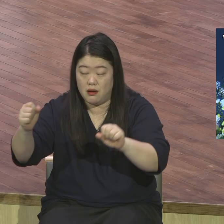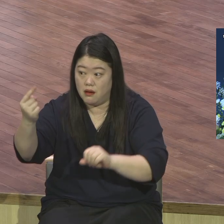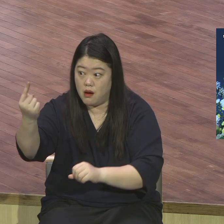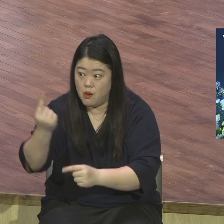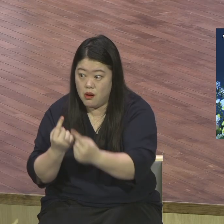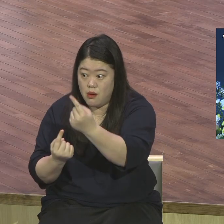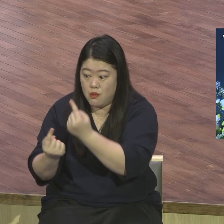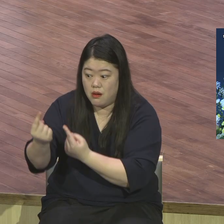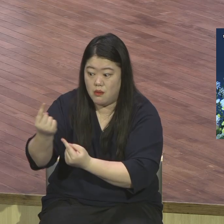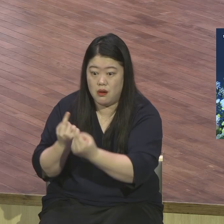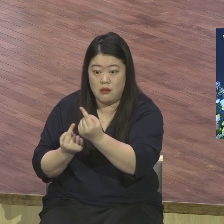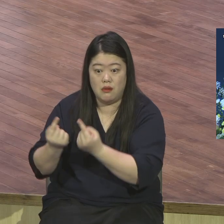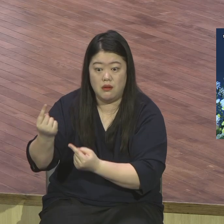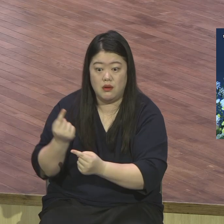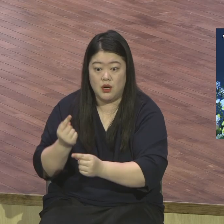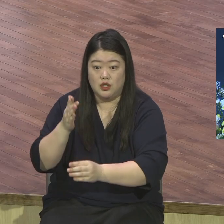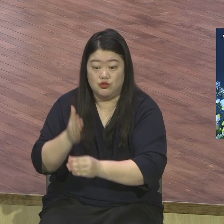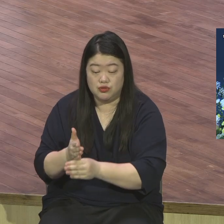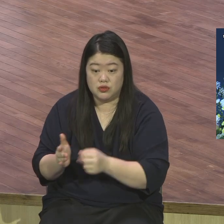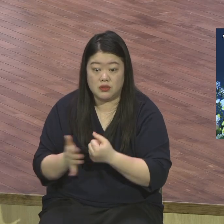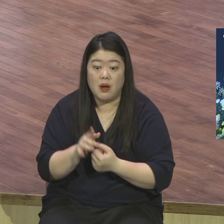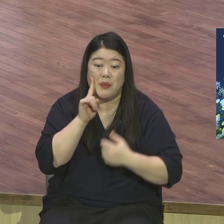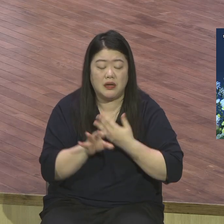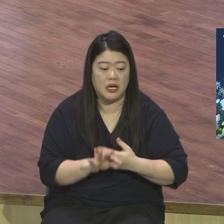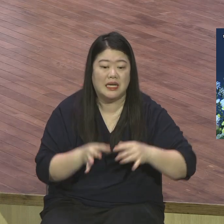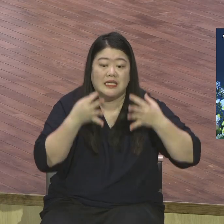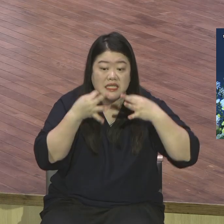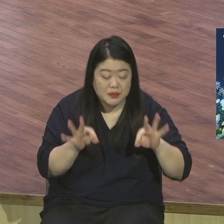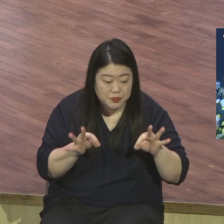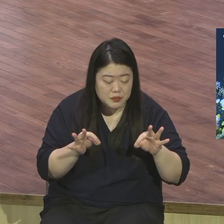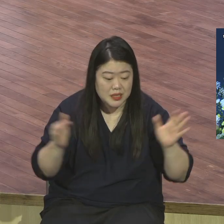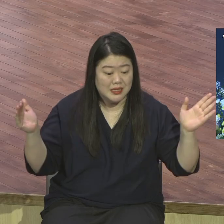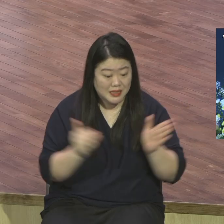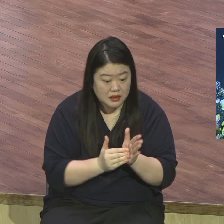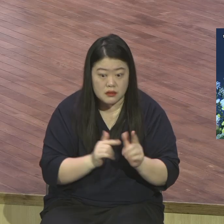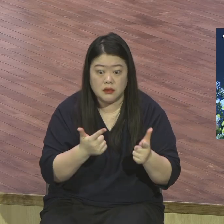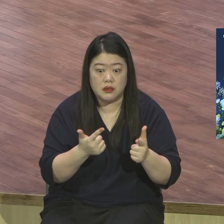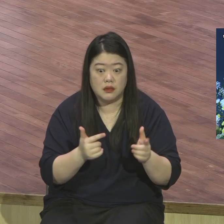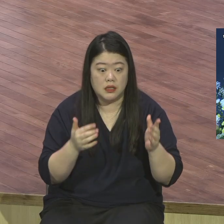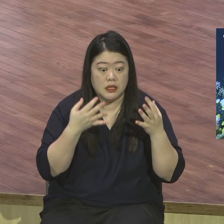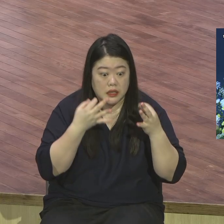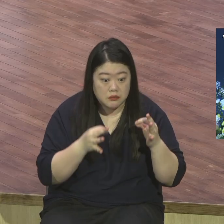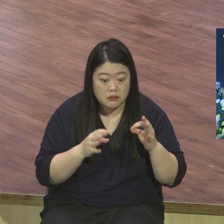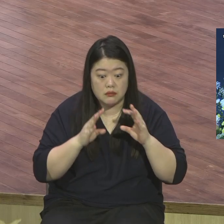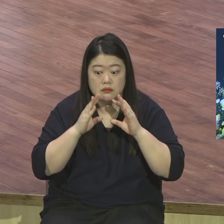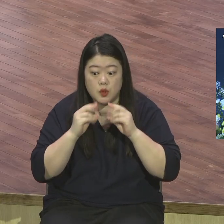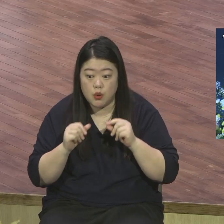여러분의 영원한 생명 새롭게 하시는 힘은 오고 있다고요 주일은 오고 있다